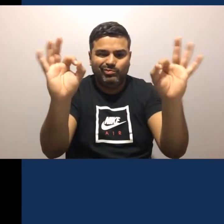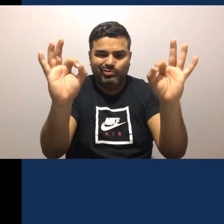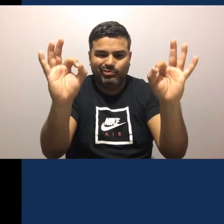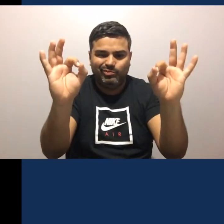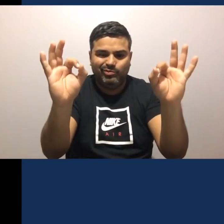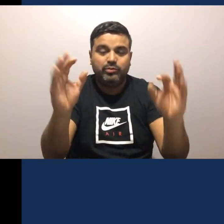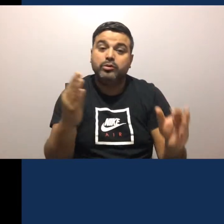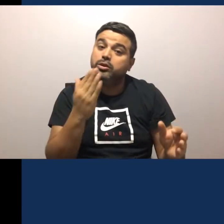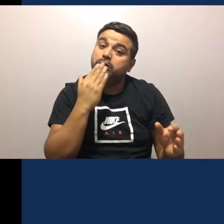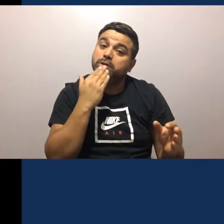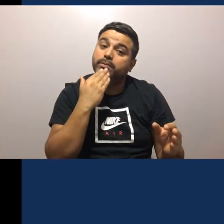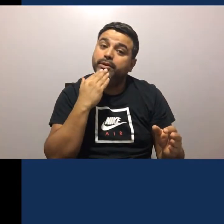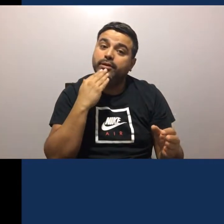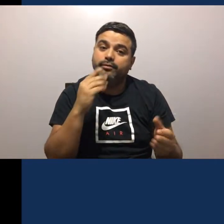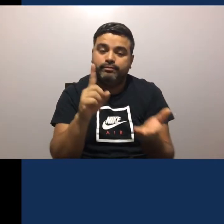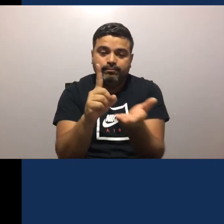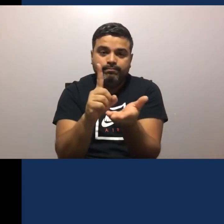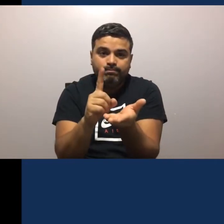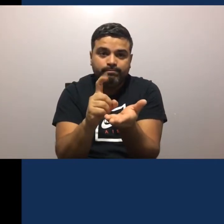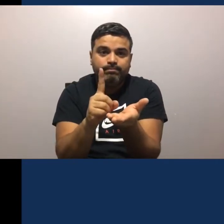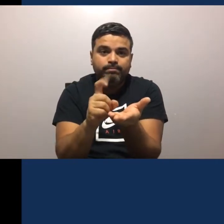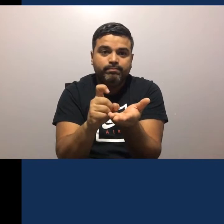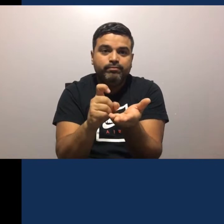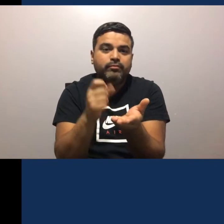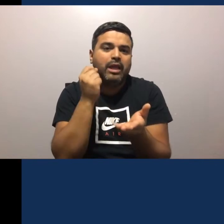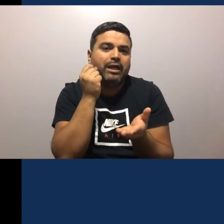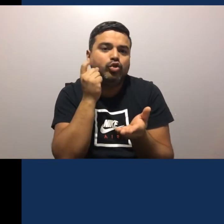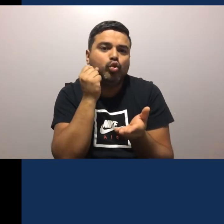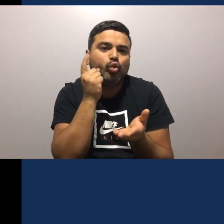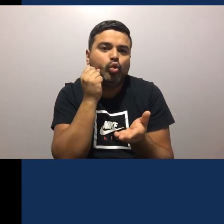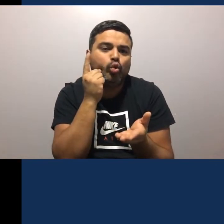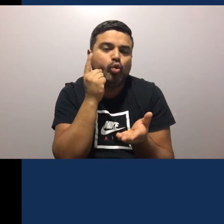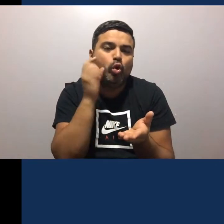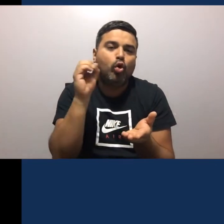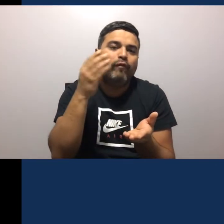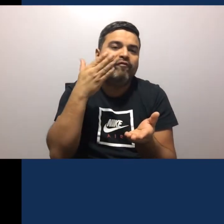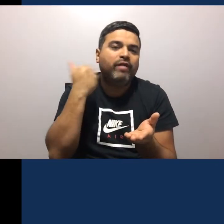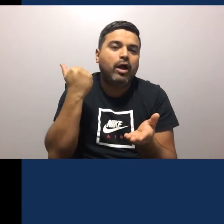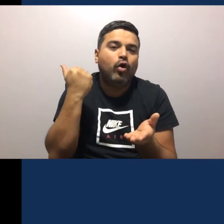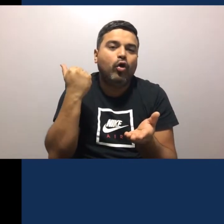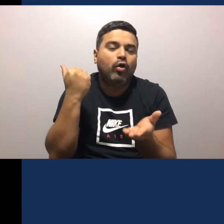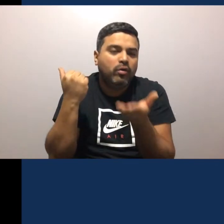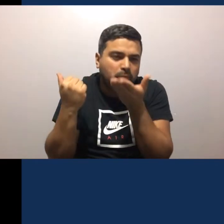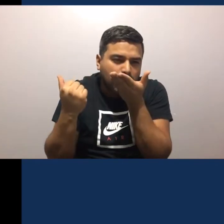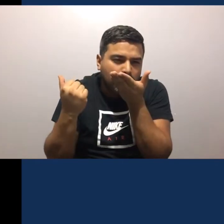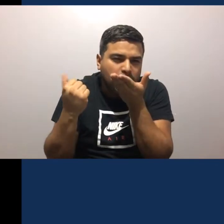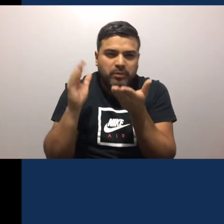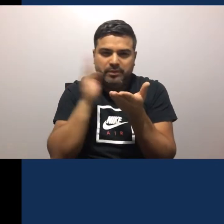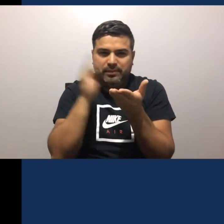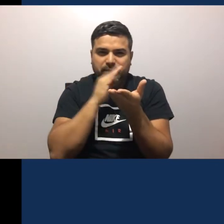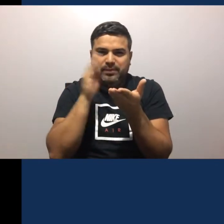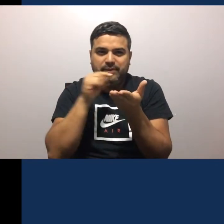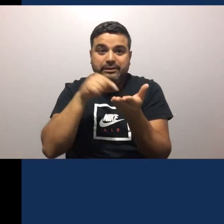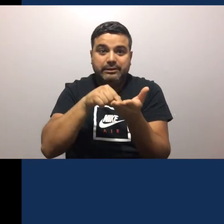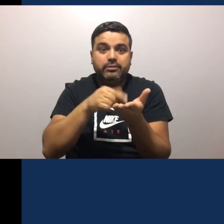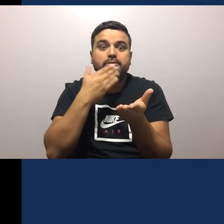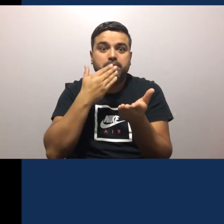Y también Puedes usar El alcohol gel ¿Sí?